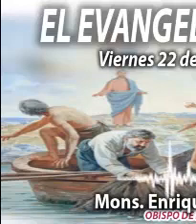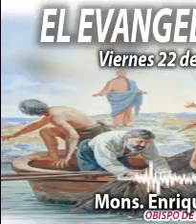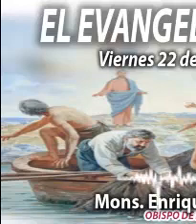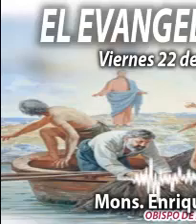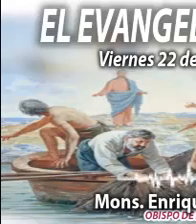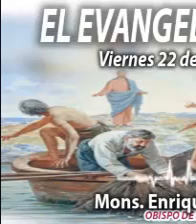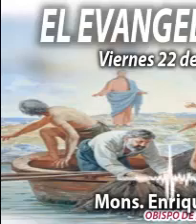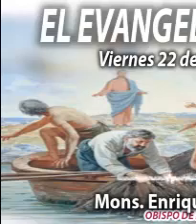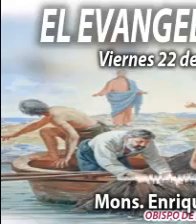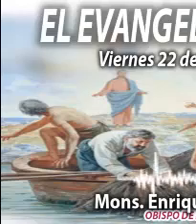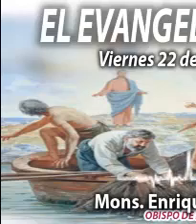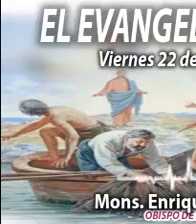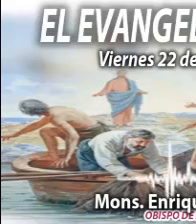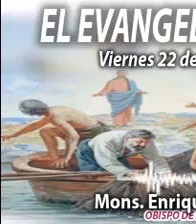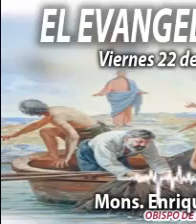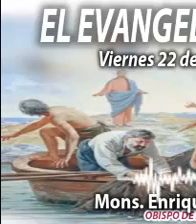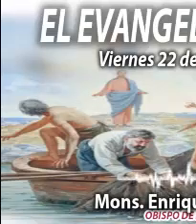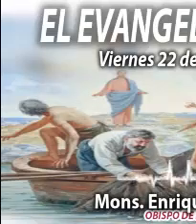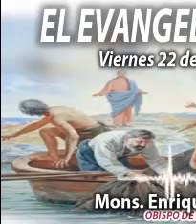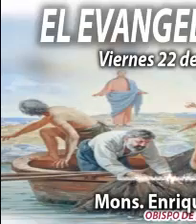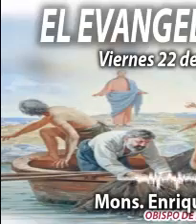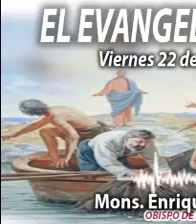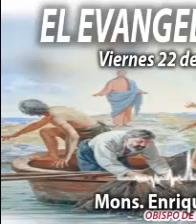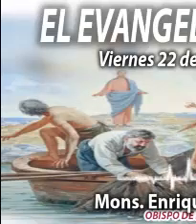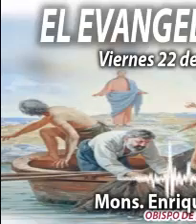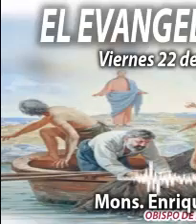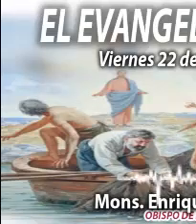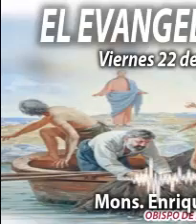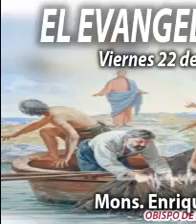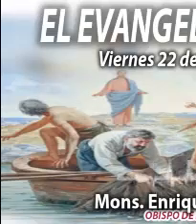del Señor con Monseñor Enrique Díaz. Yo estoy contigo.